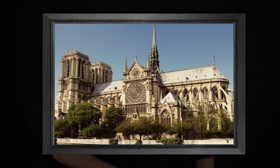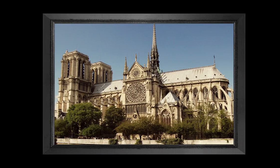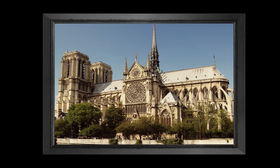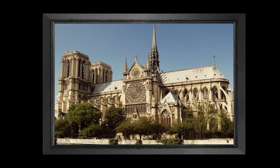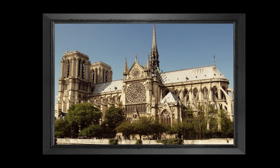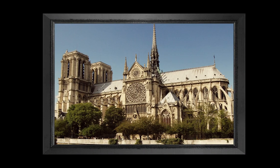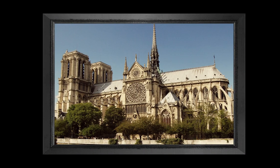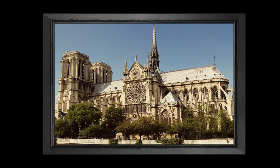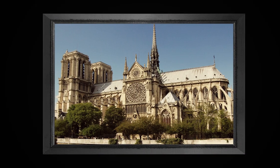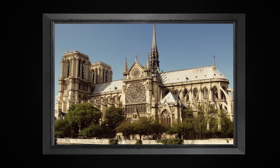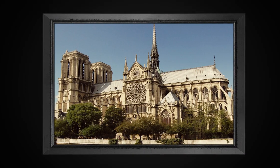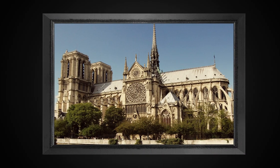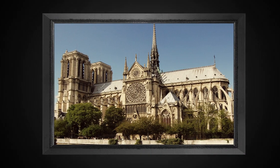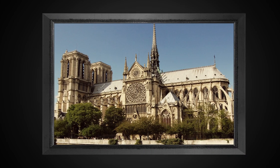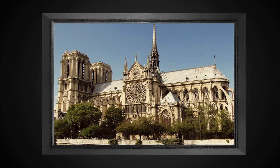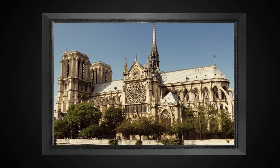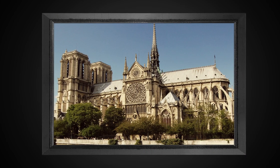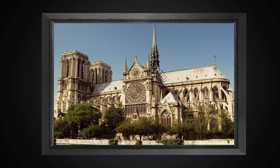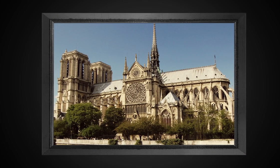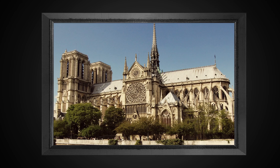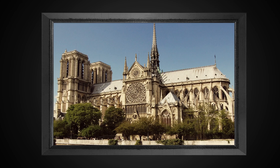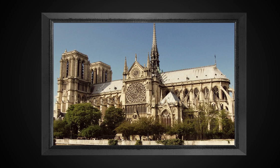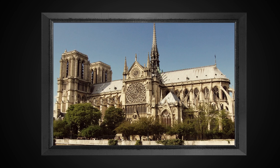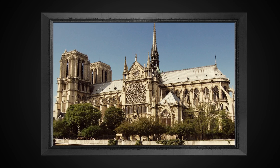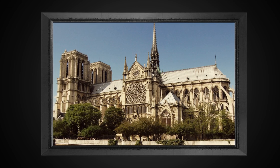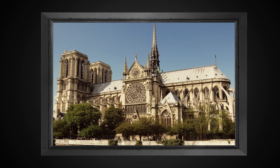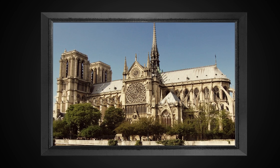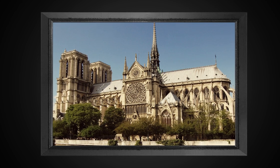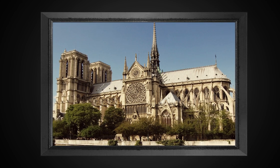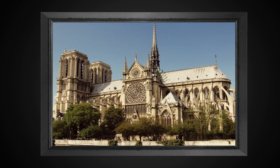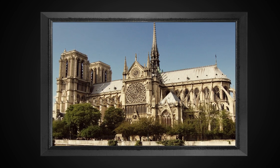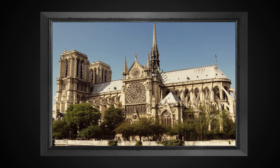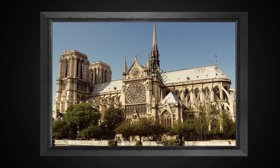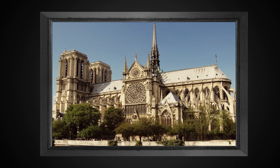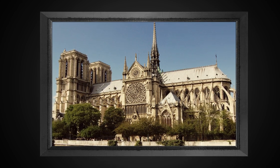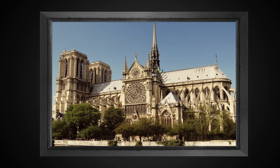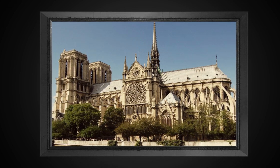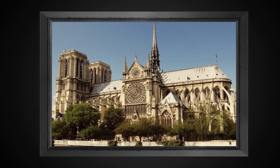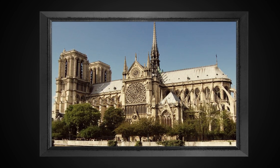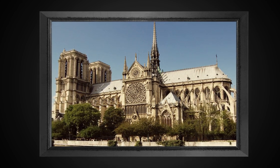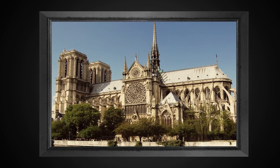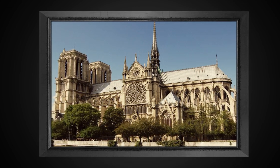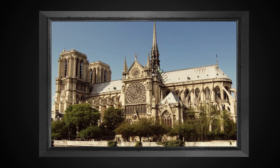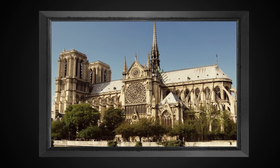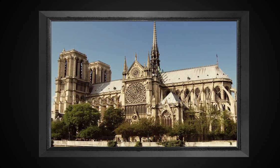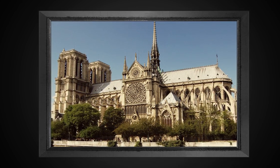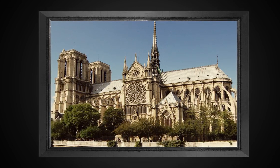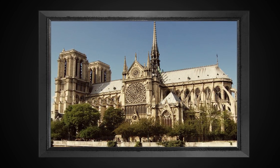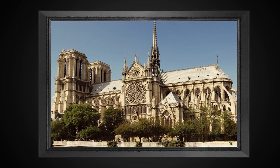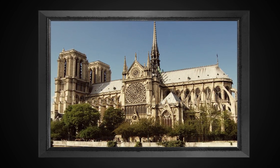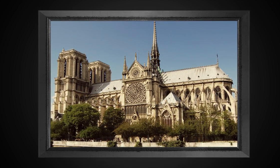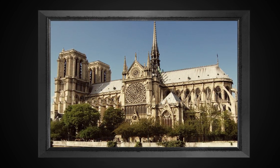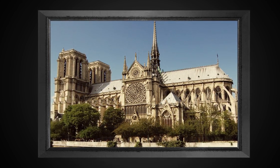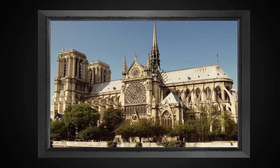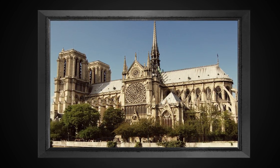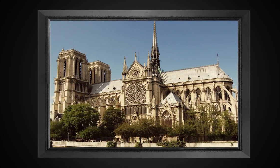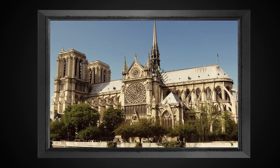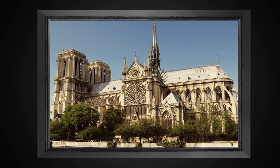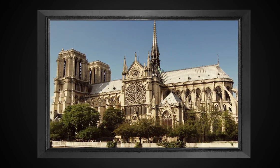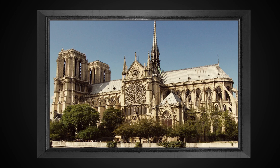Para Hegel, a catedral gótica mostra então essa evolução da arte que eu estou falando para você. A luz da catedral lembra que o homem